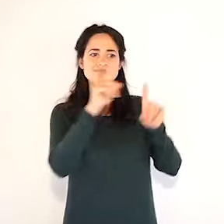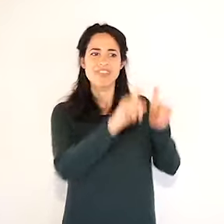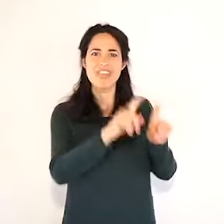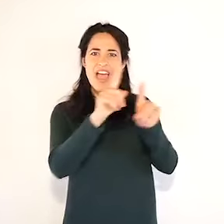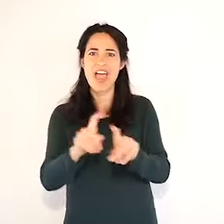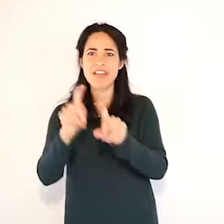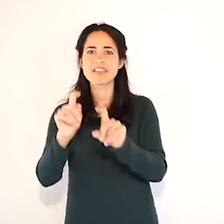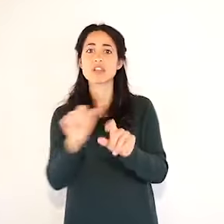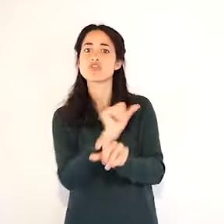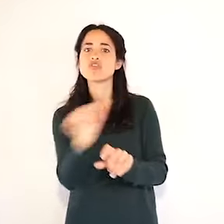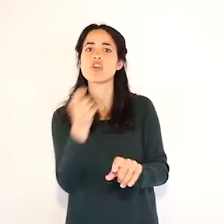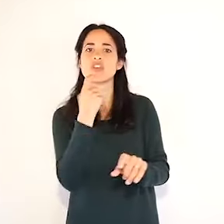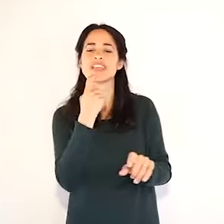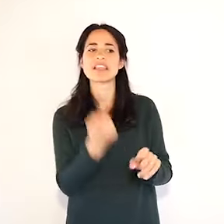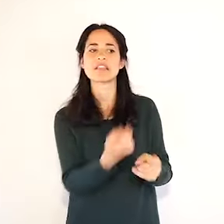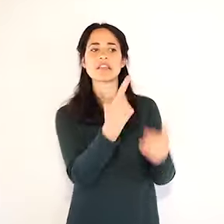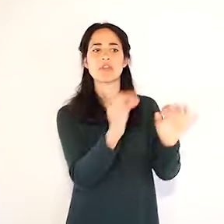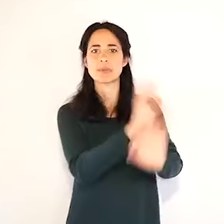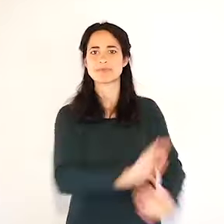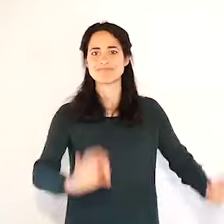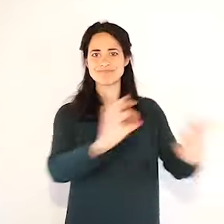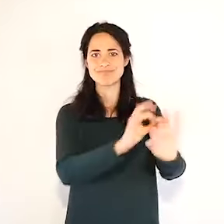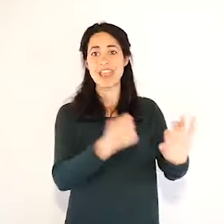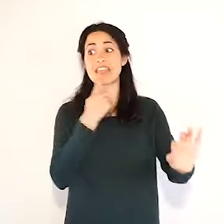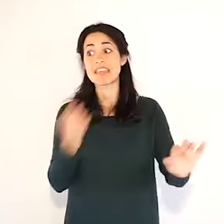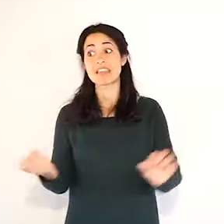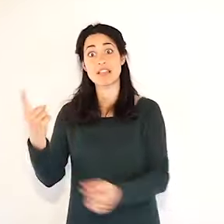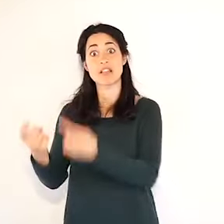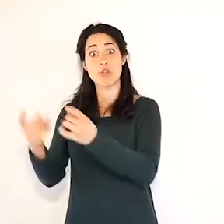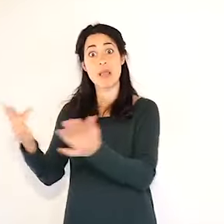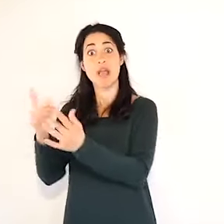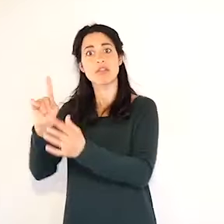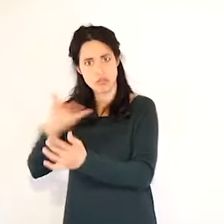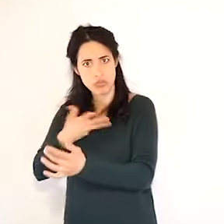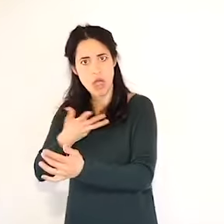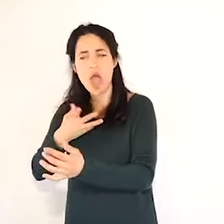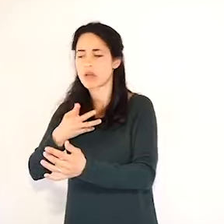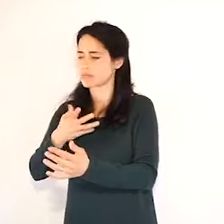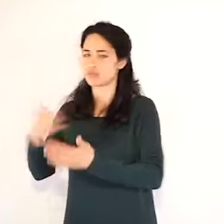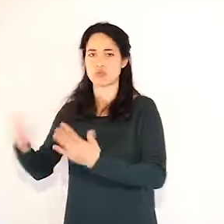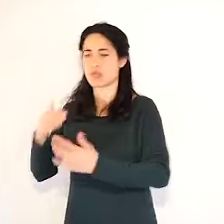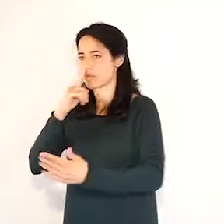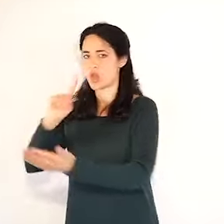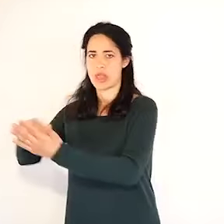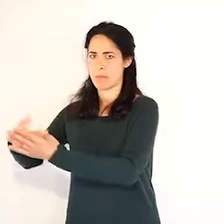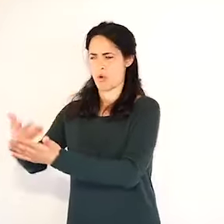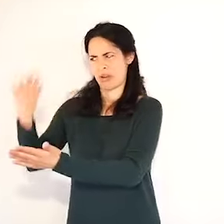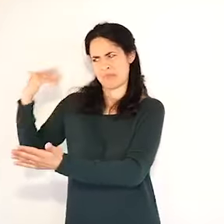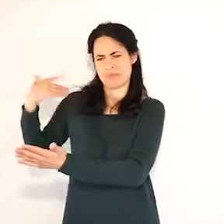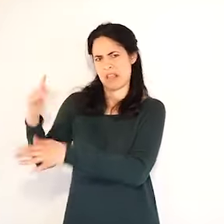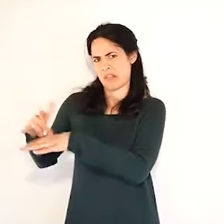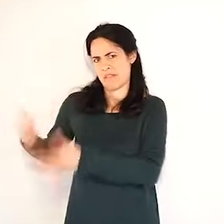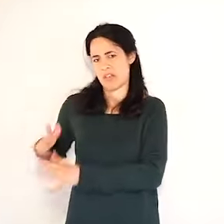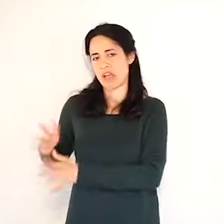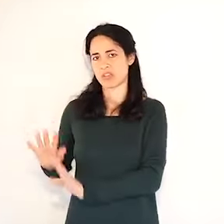ho già detto anche la percentuale finora che abbiamo trovato, che è attorno al 5-6%